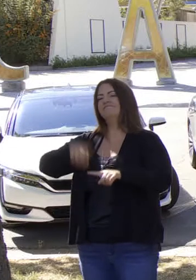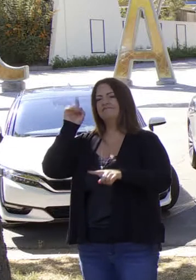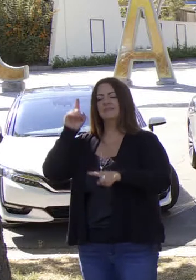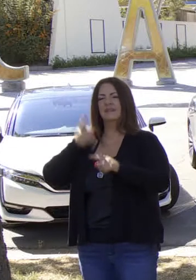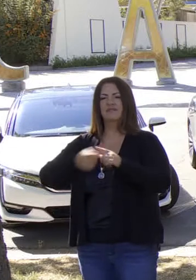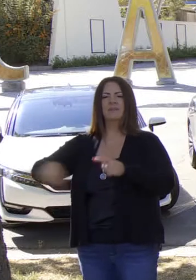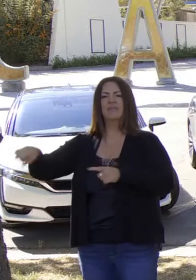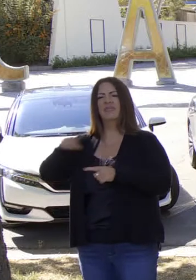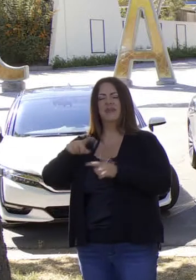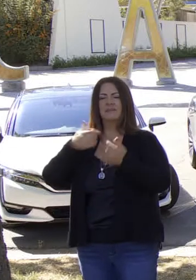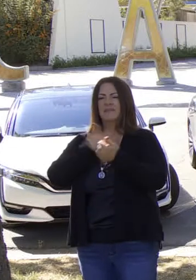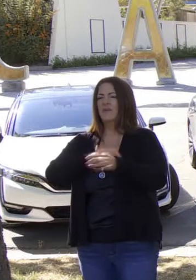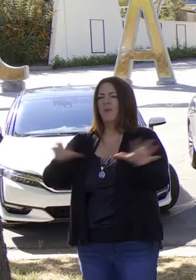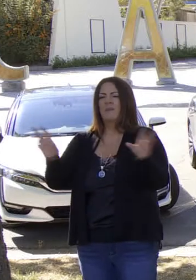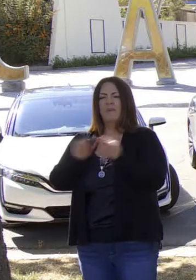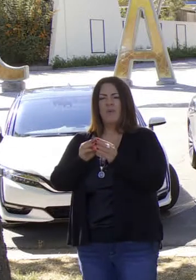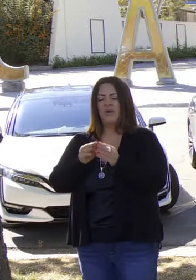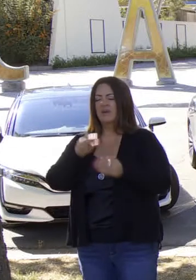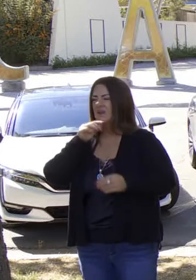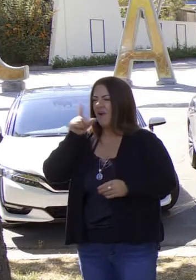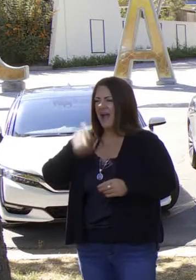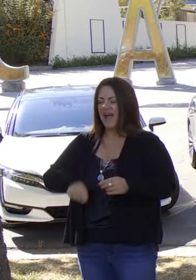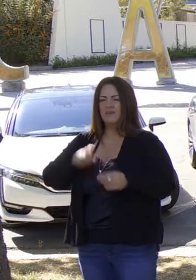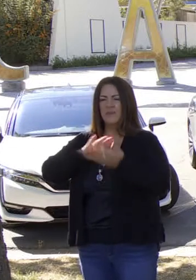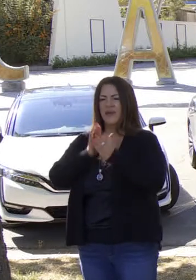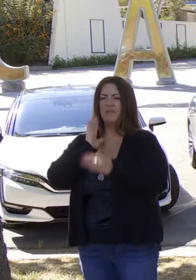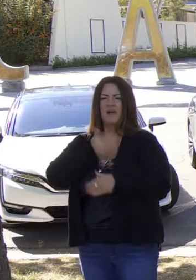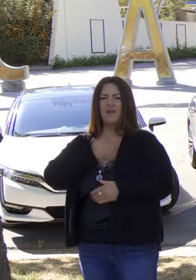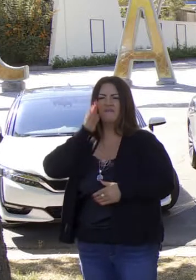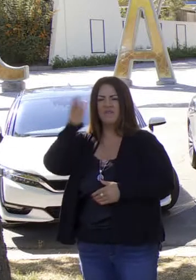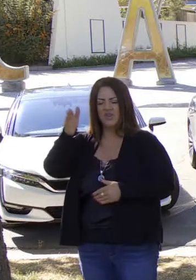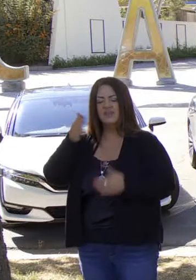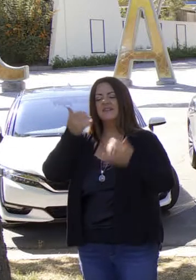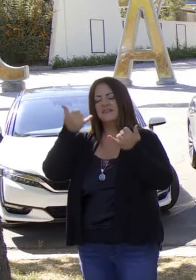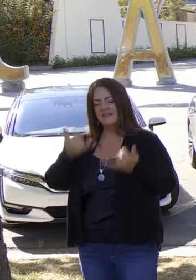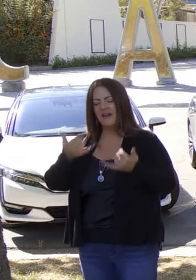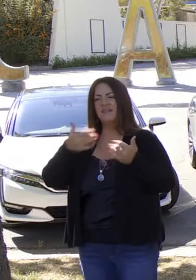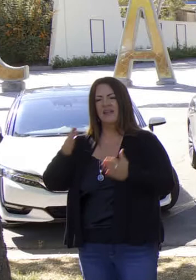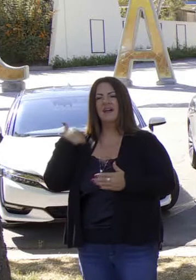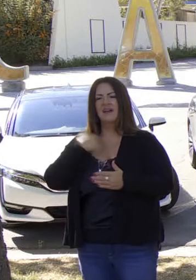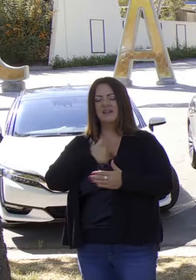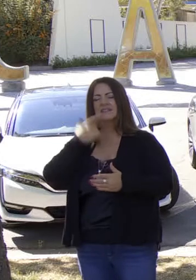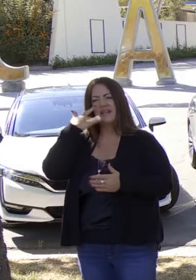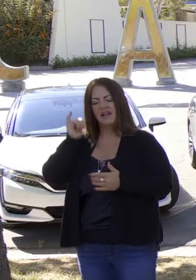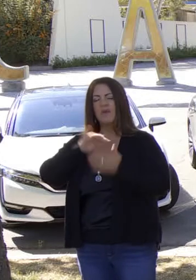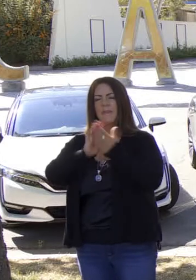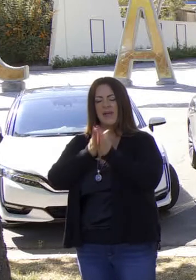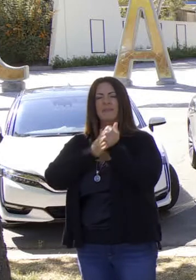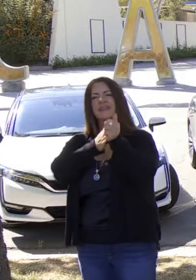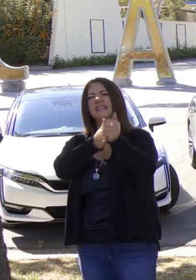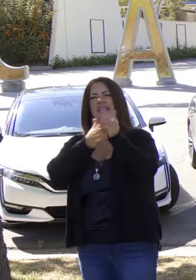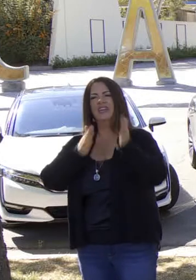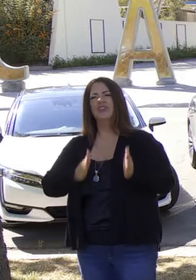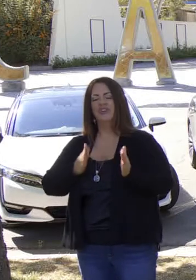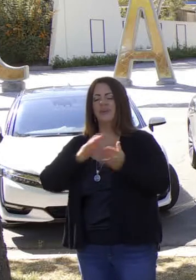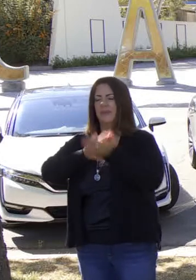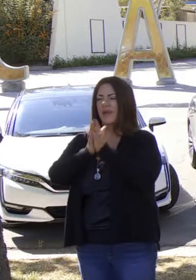desalinearnos de eso. No tiene que ser nuestro futuro. Hay que ser dirigentes de nuevo.